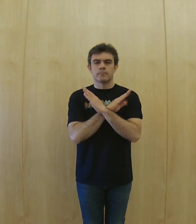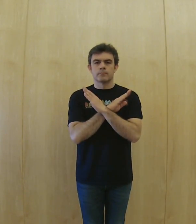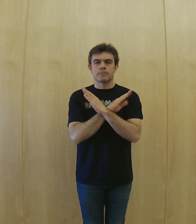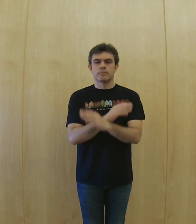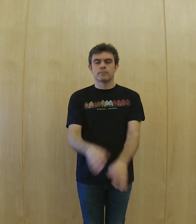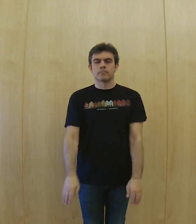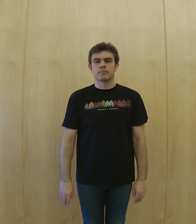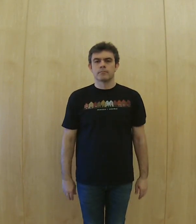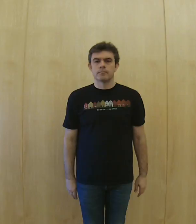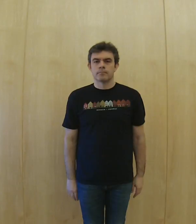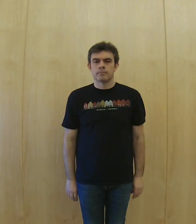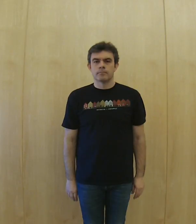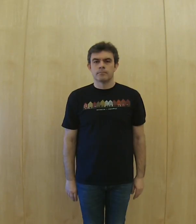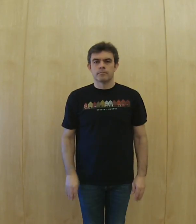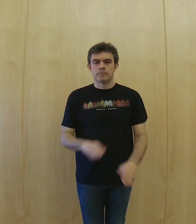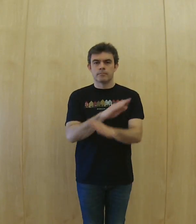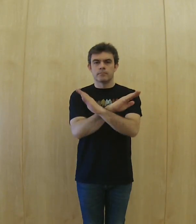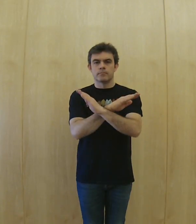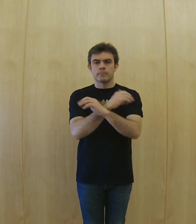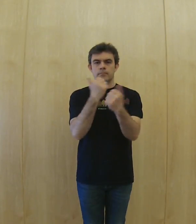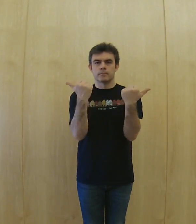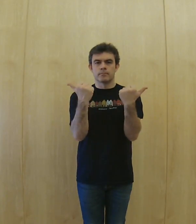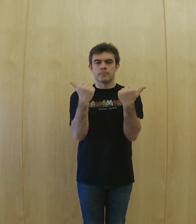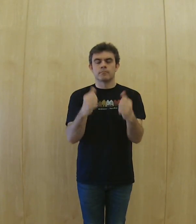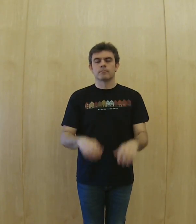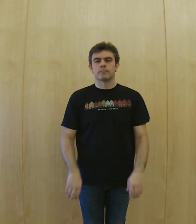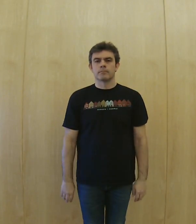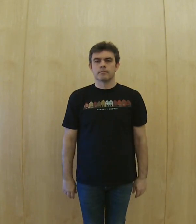sin, hasta,